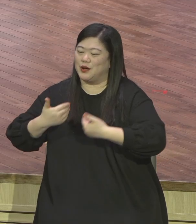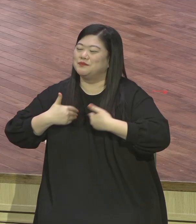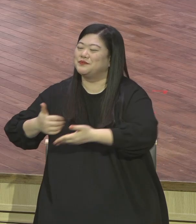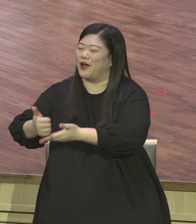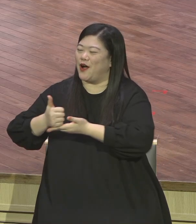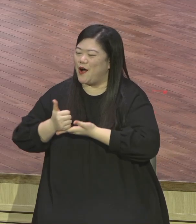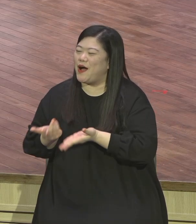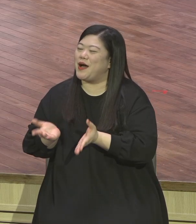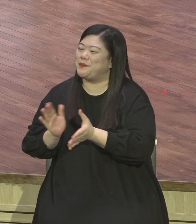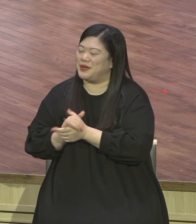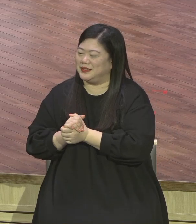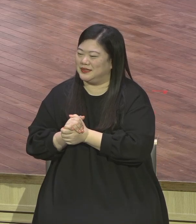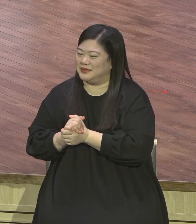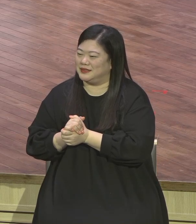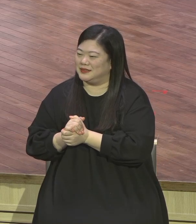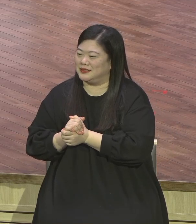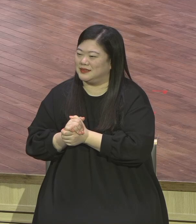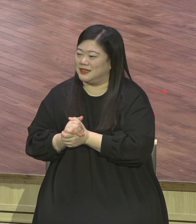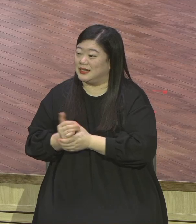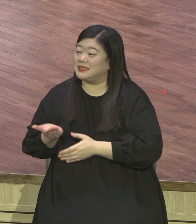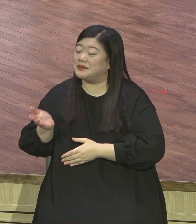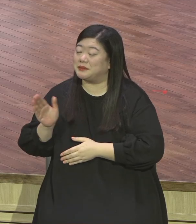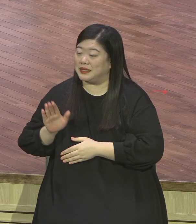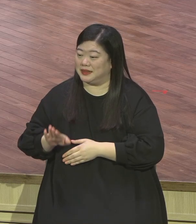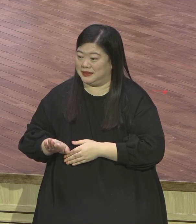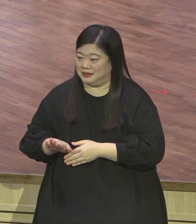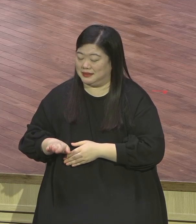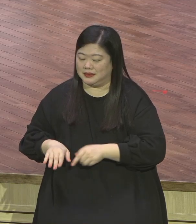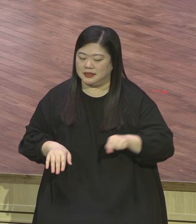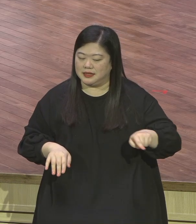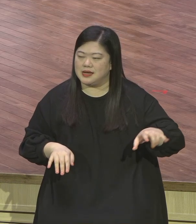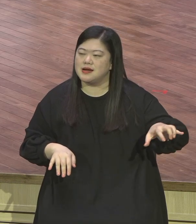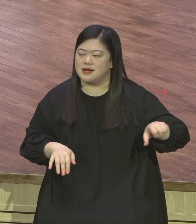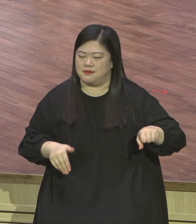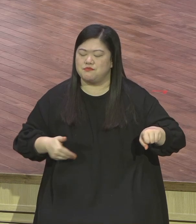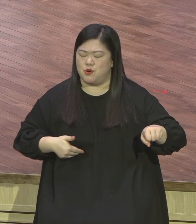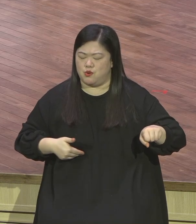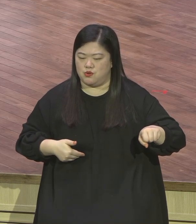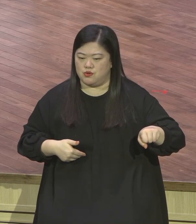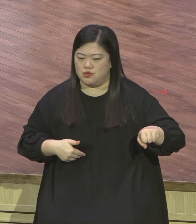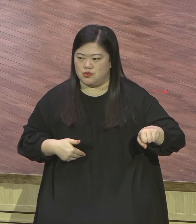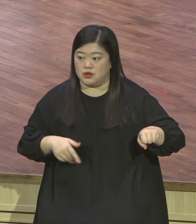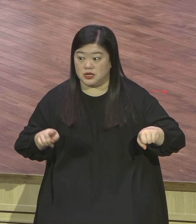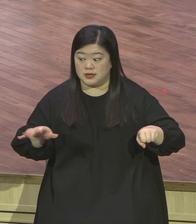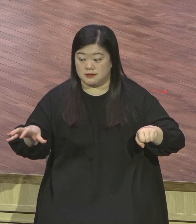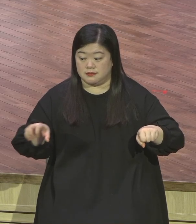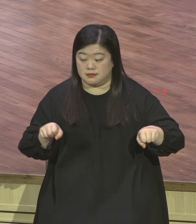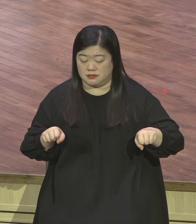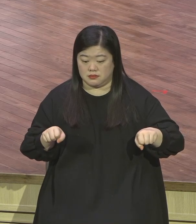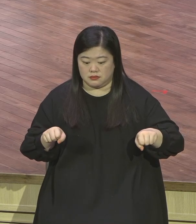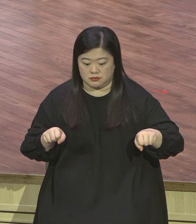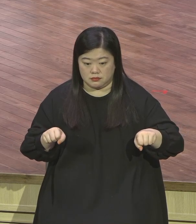그냥 액세서리에 불과해 본심은 딴 데 있어